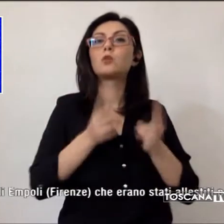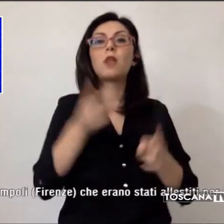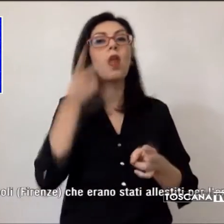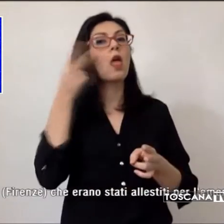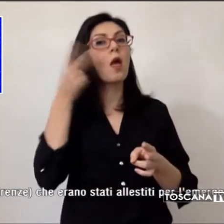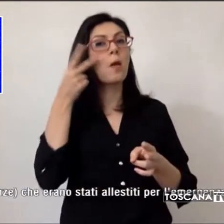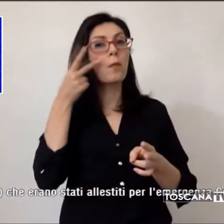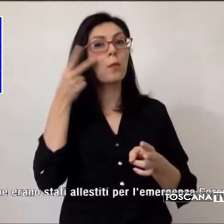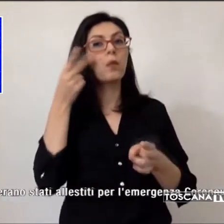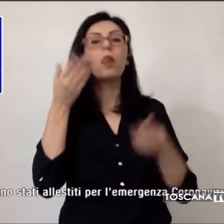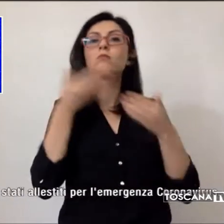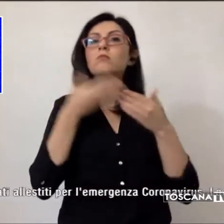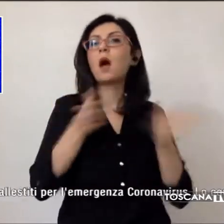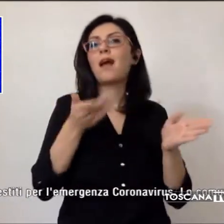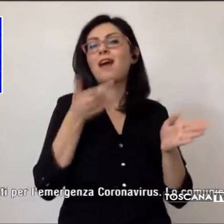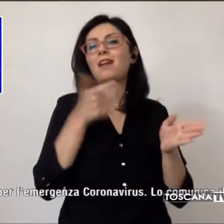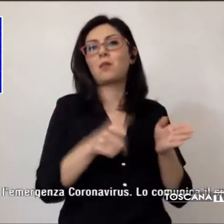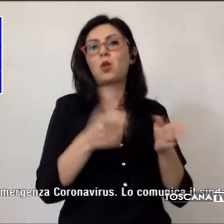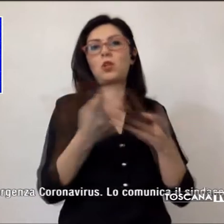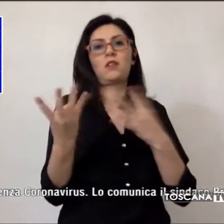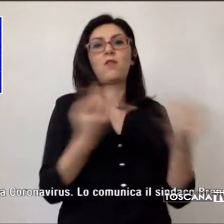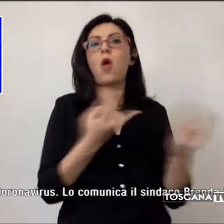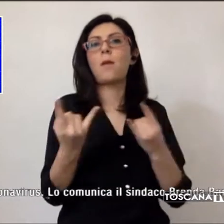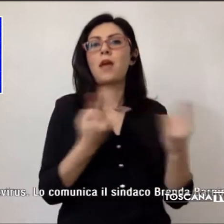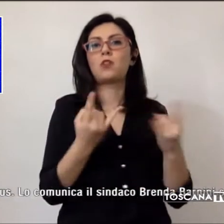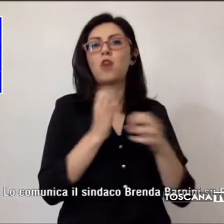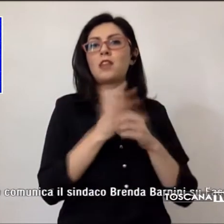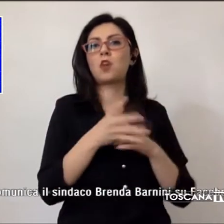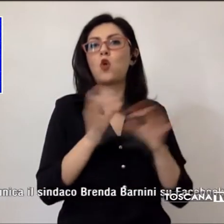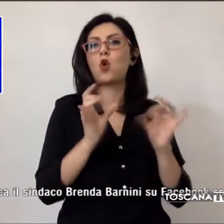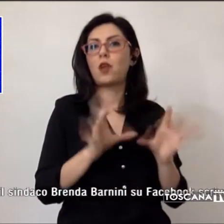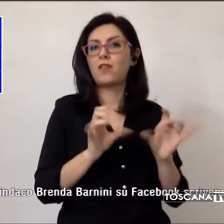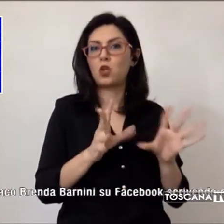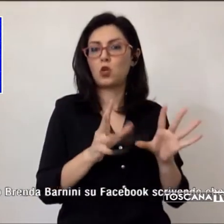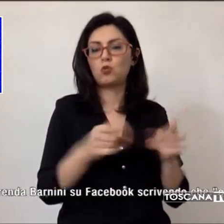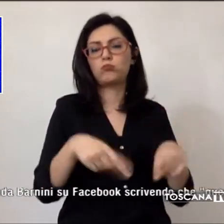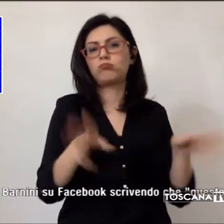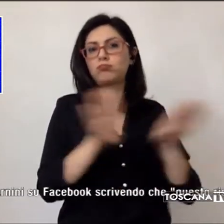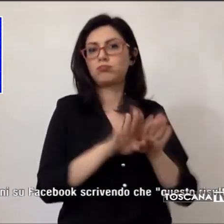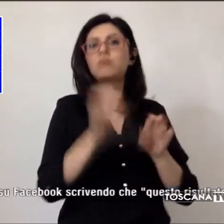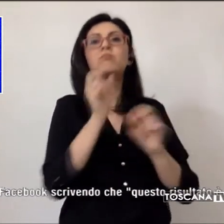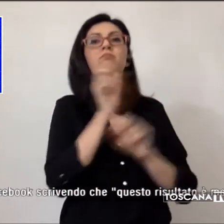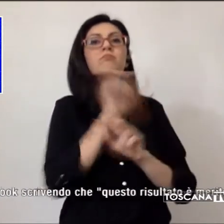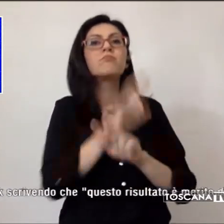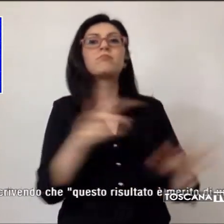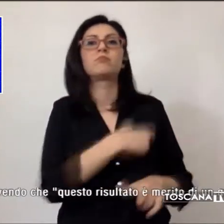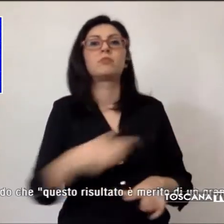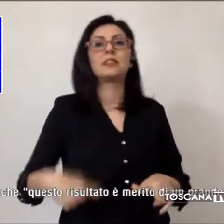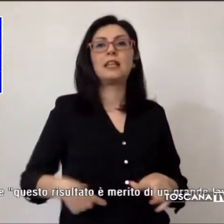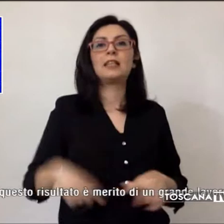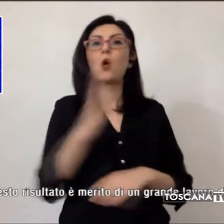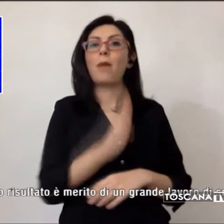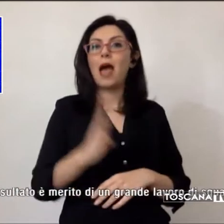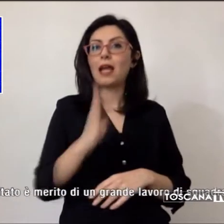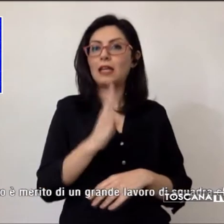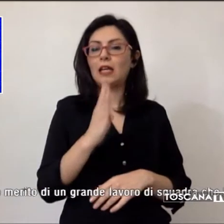allestiti per l'emergenza coronavirus. Lo comunica il sindaco Brenda Barnini su Facebook scrivendo che